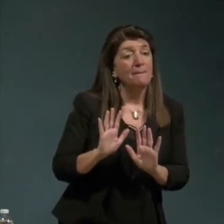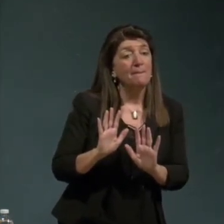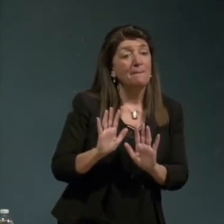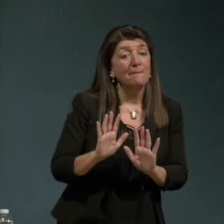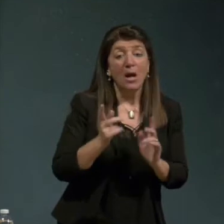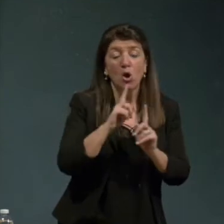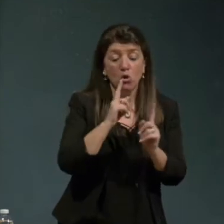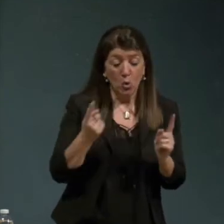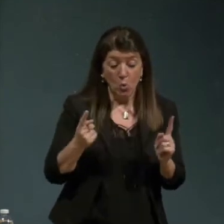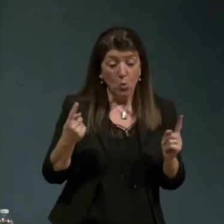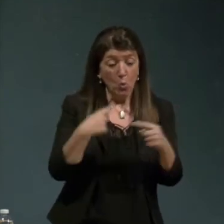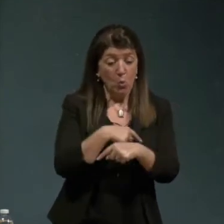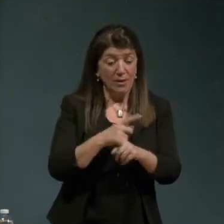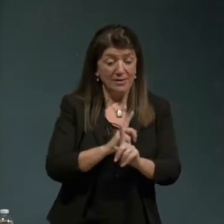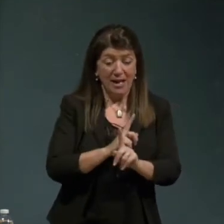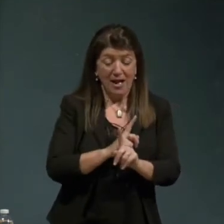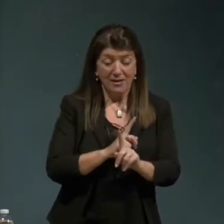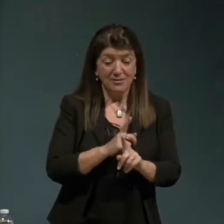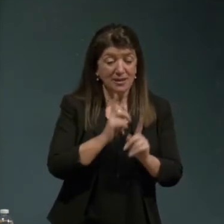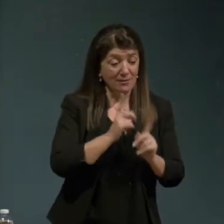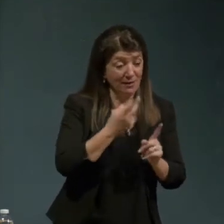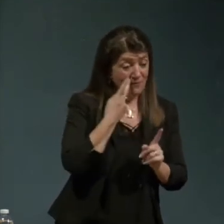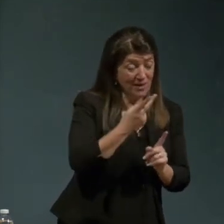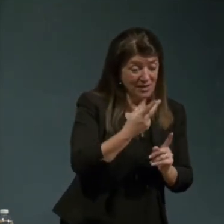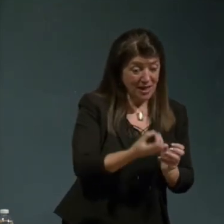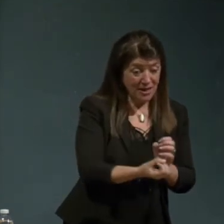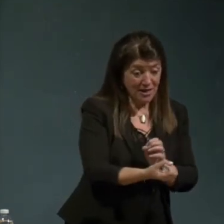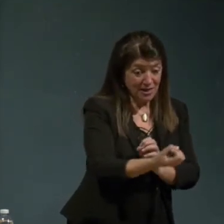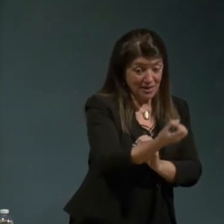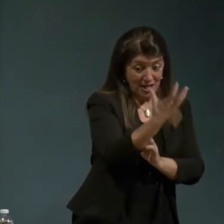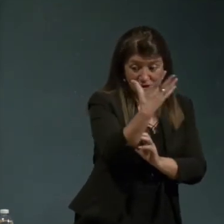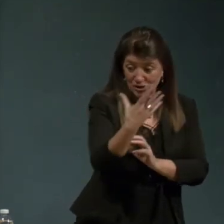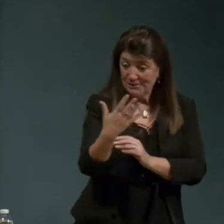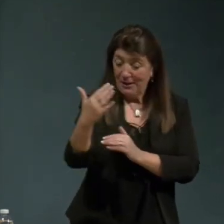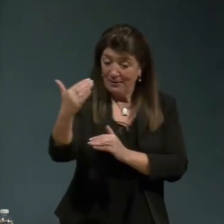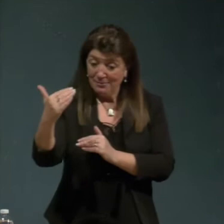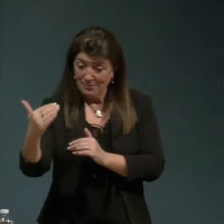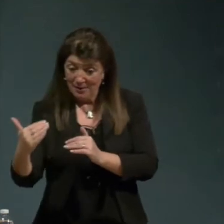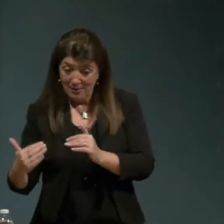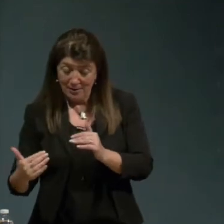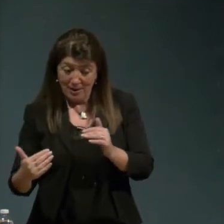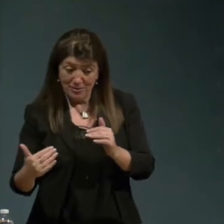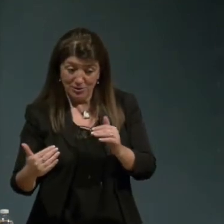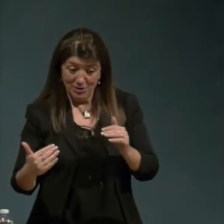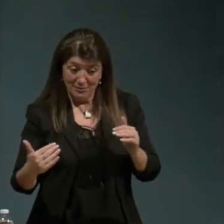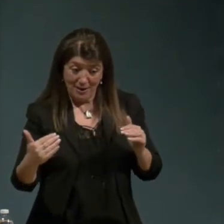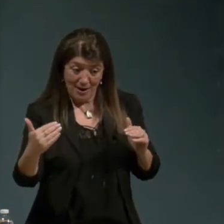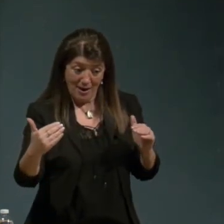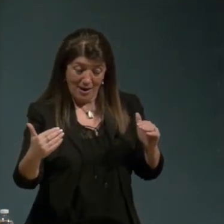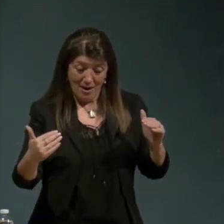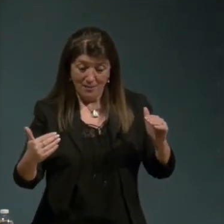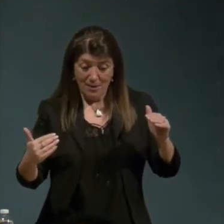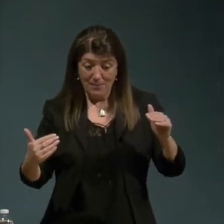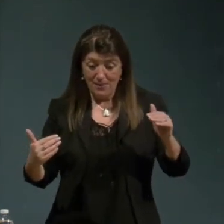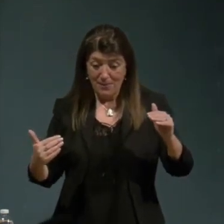unilateralisare deve venire blocchi che deve continuare